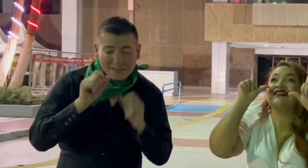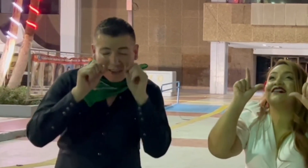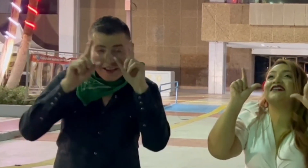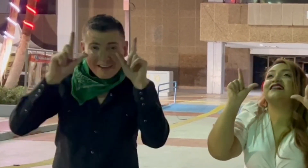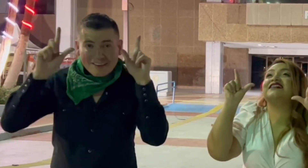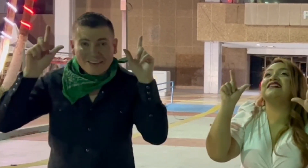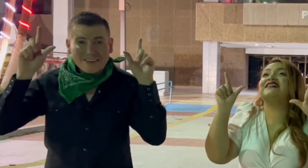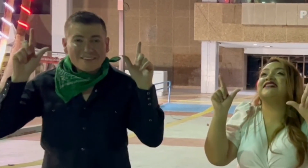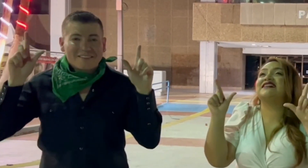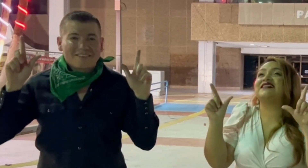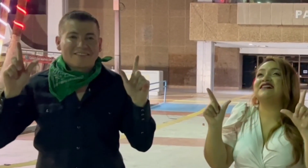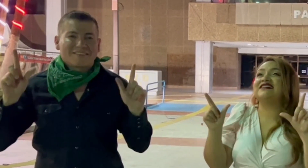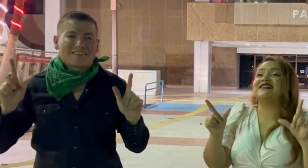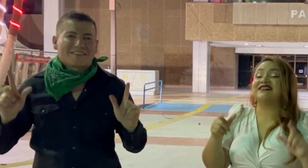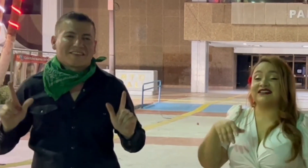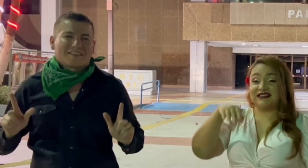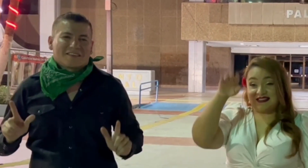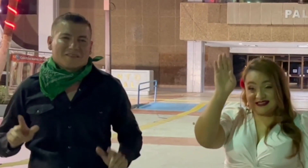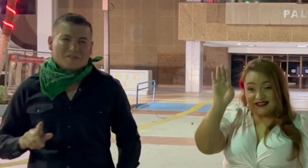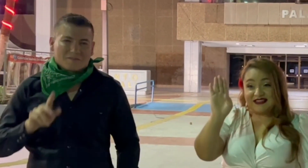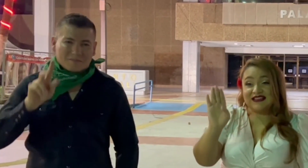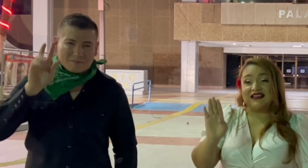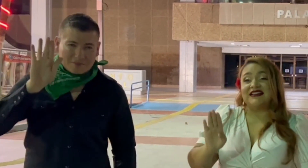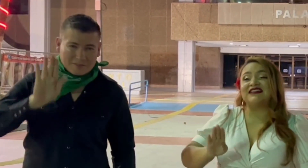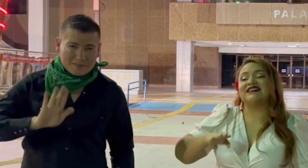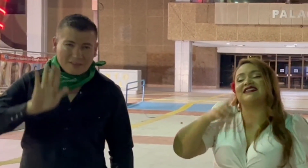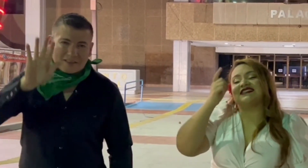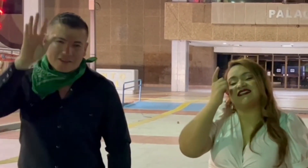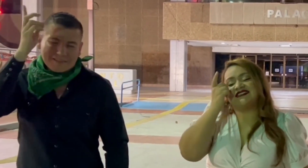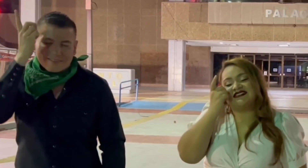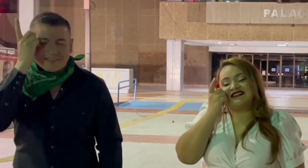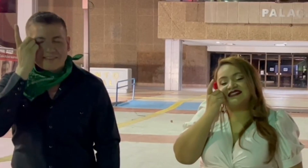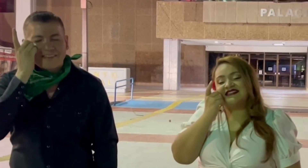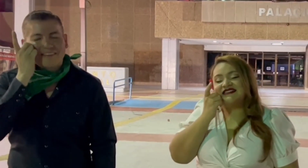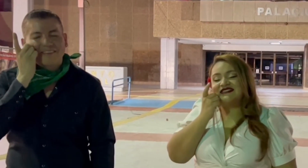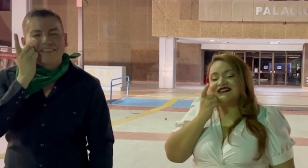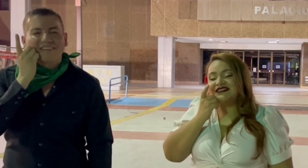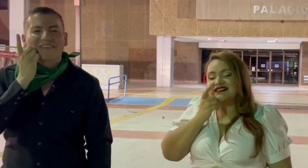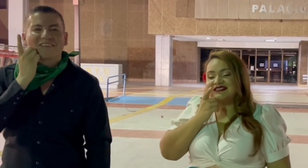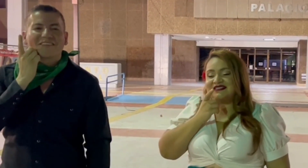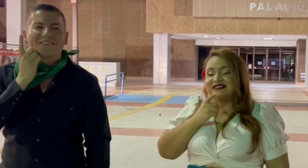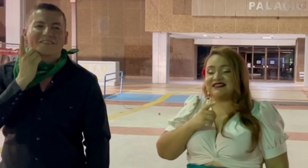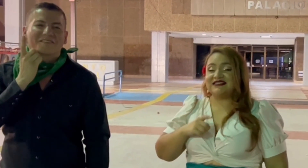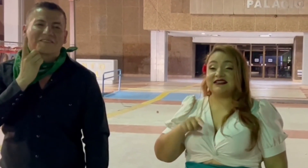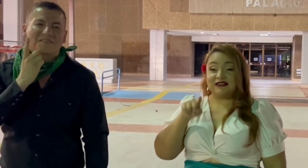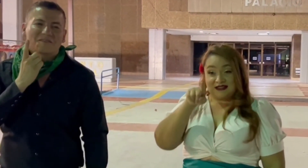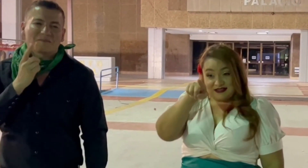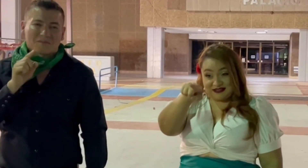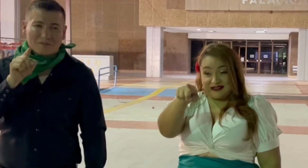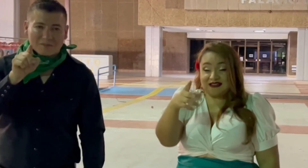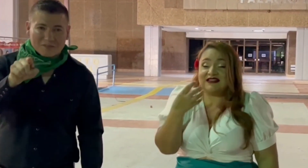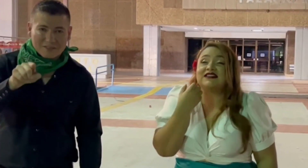casi dormida Tú me querías